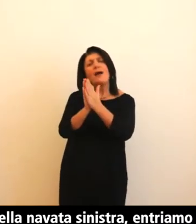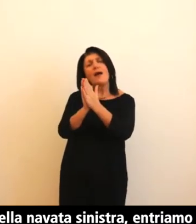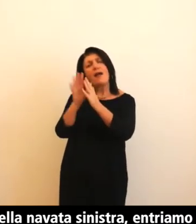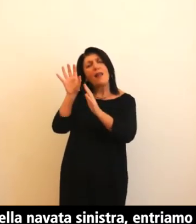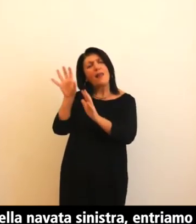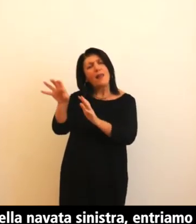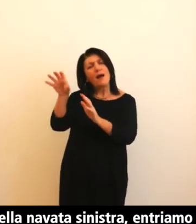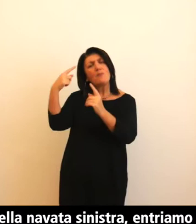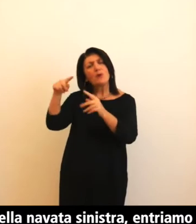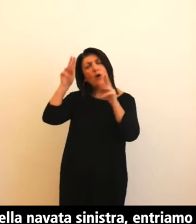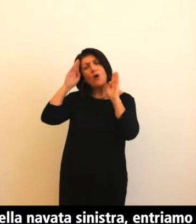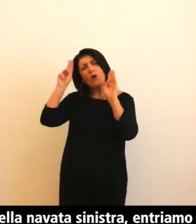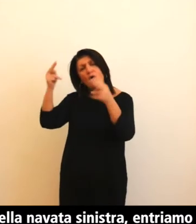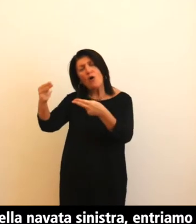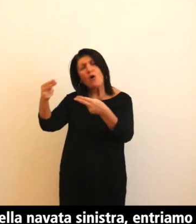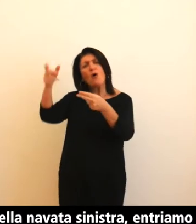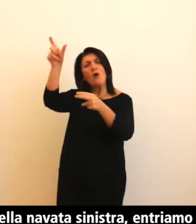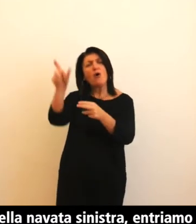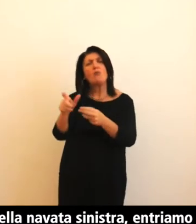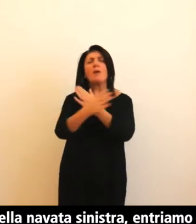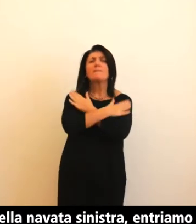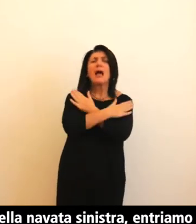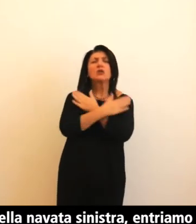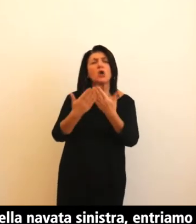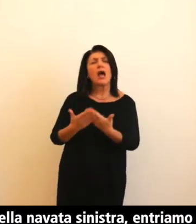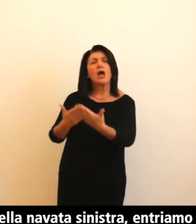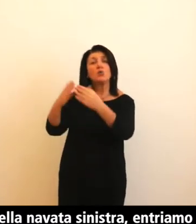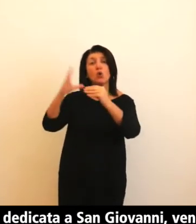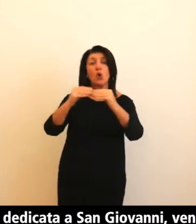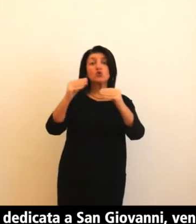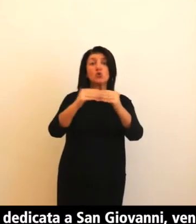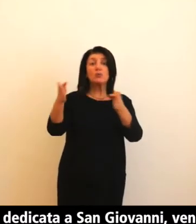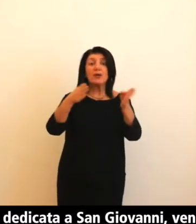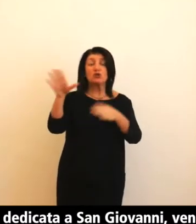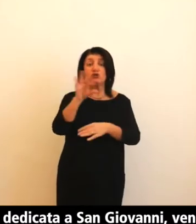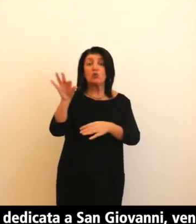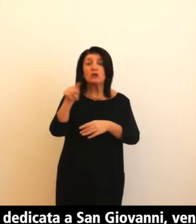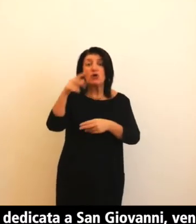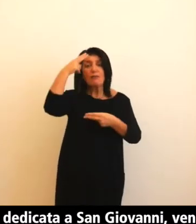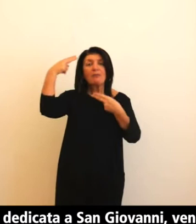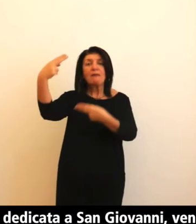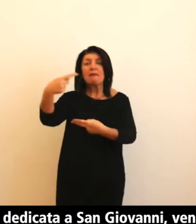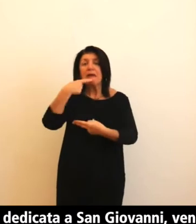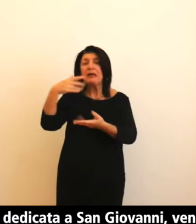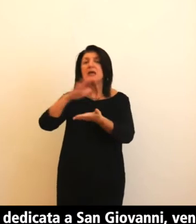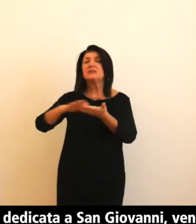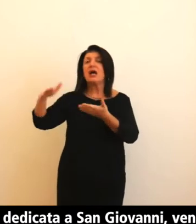Costruita nel Cinquecento e dedicata a San Giovanni venne completamente rinnovata nella